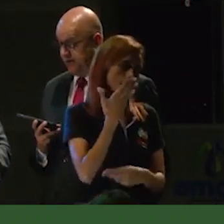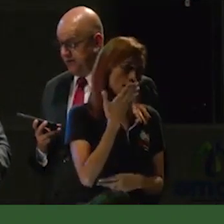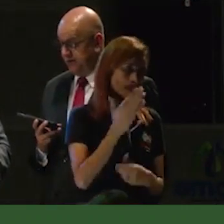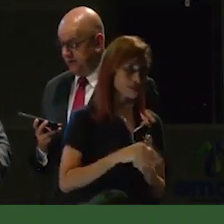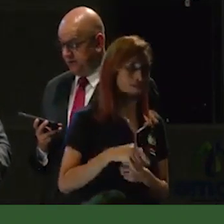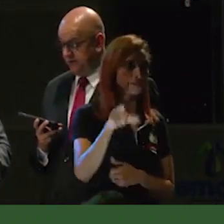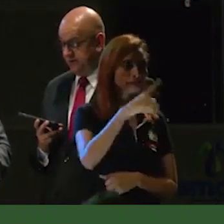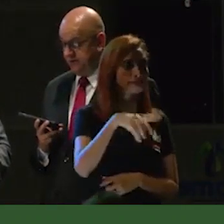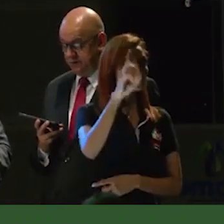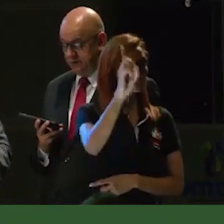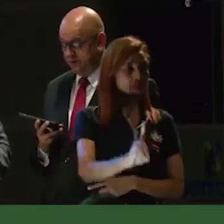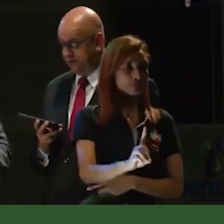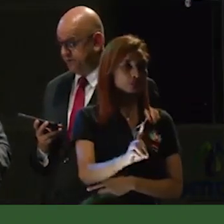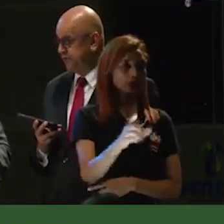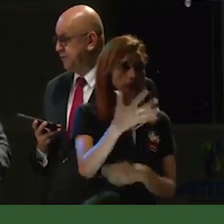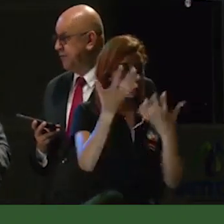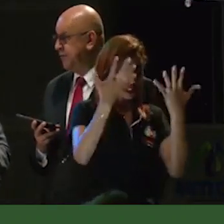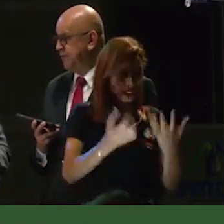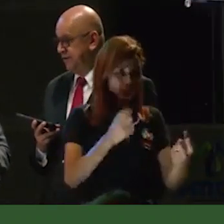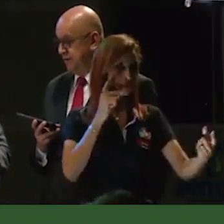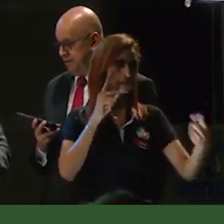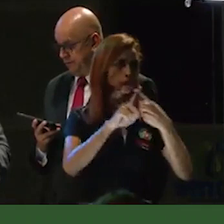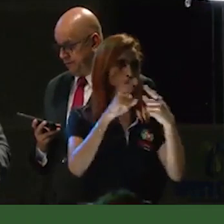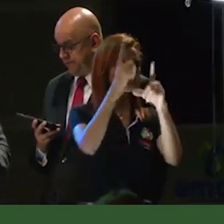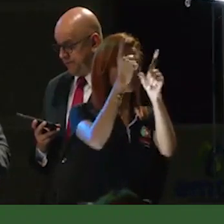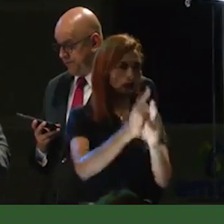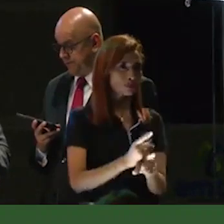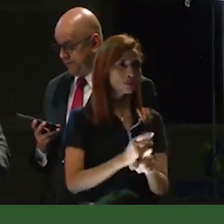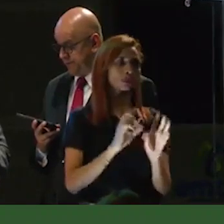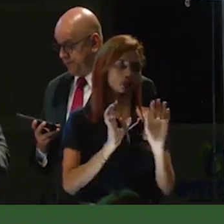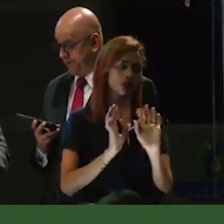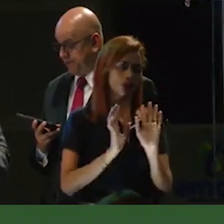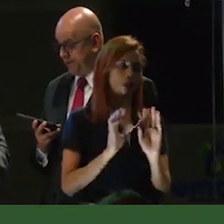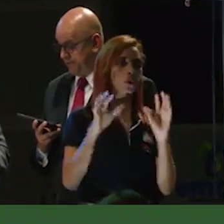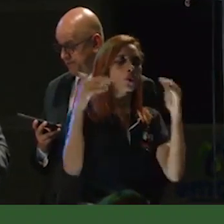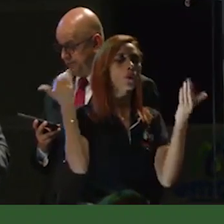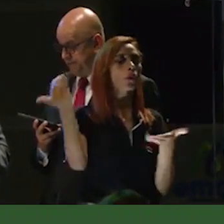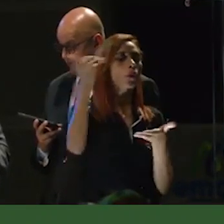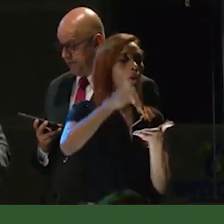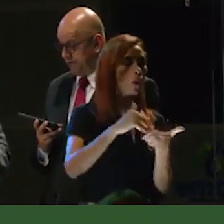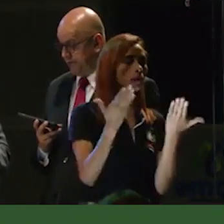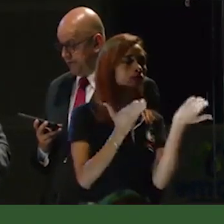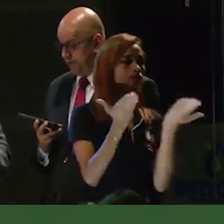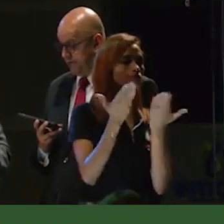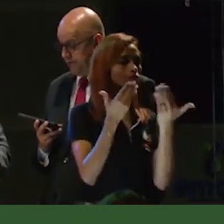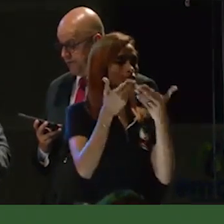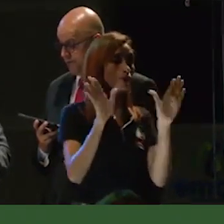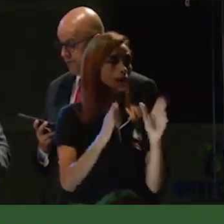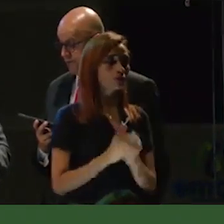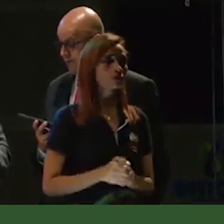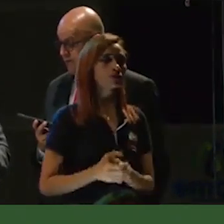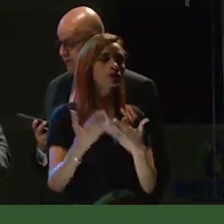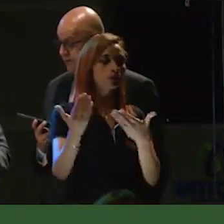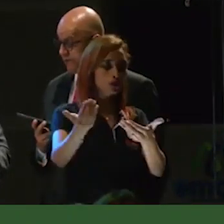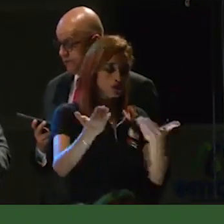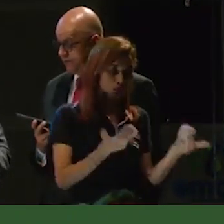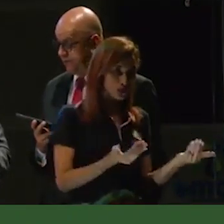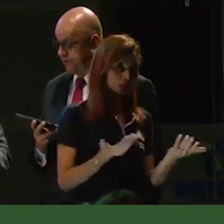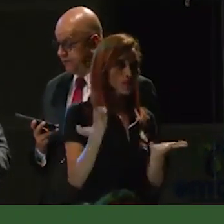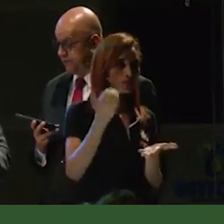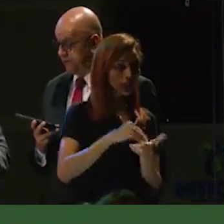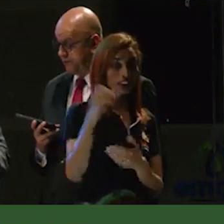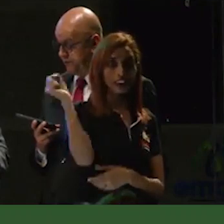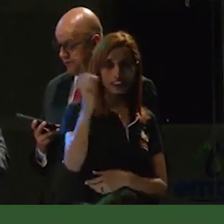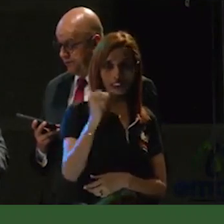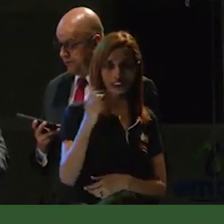decisión de quienes quieren lograr los objetivos, recuperamos los servicios públicos. Sí, recuperamos los servicios públicos de